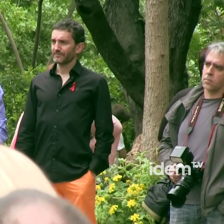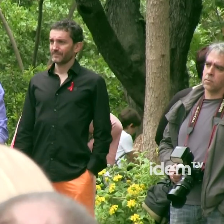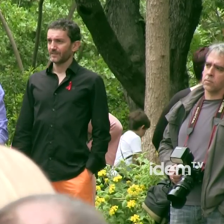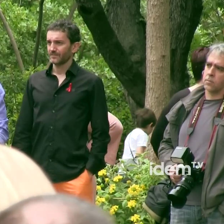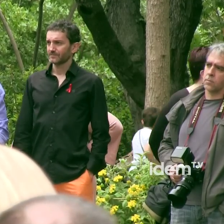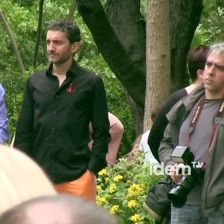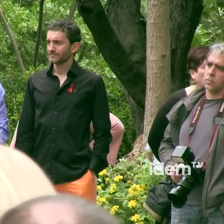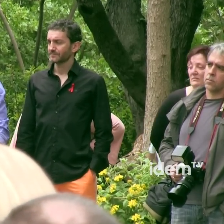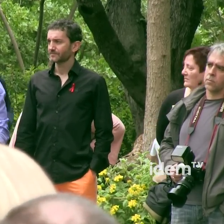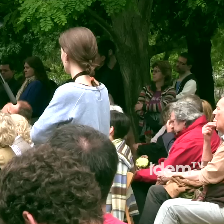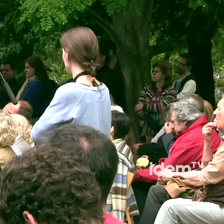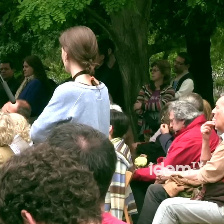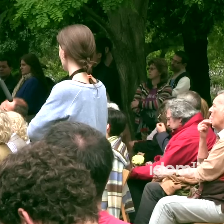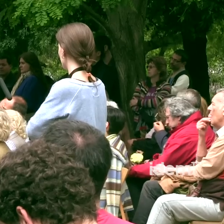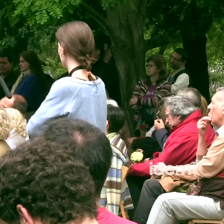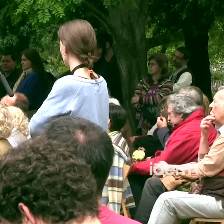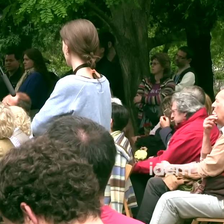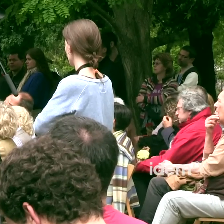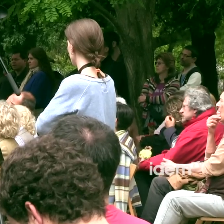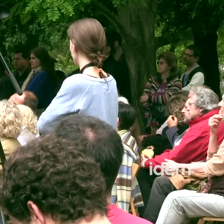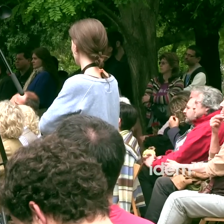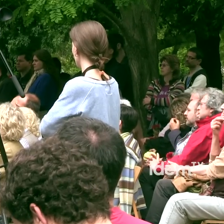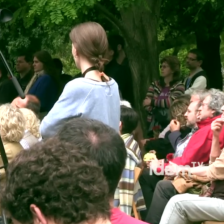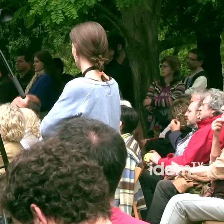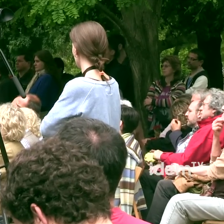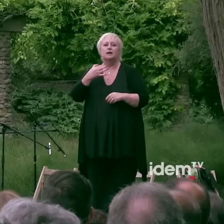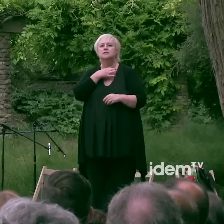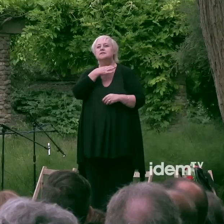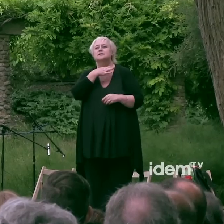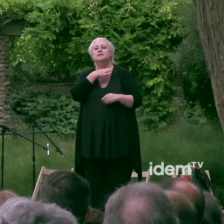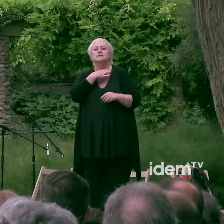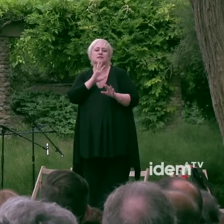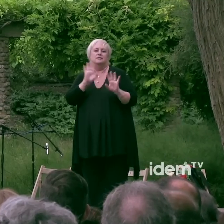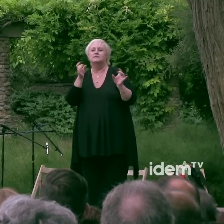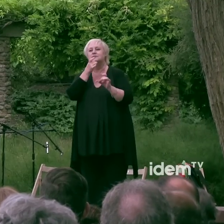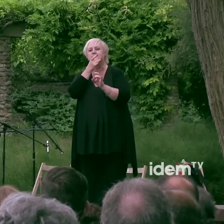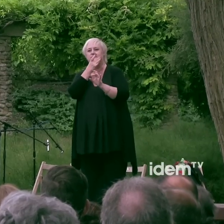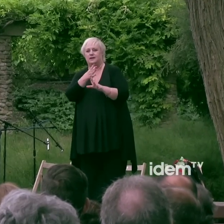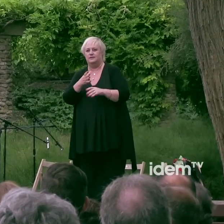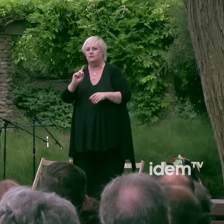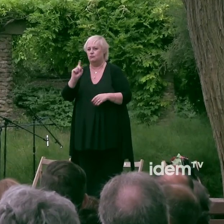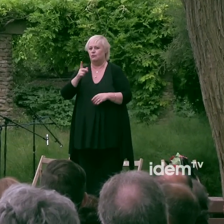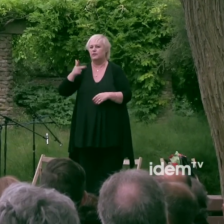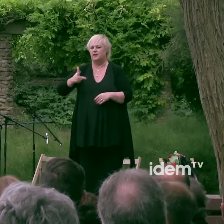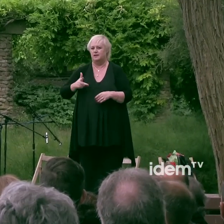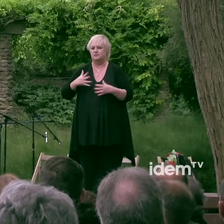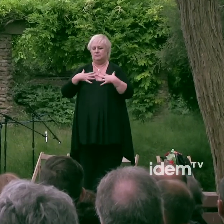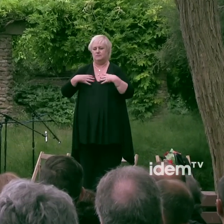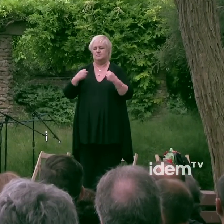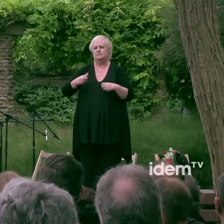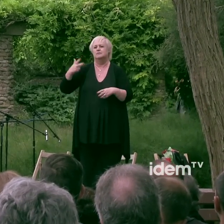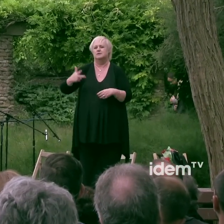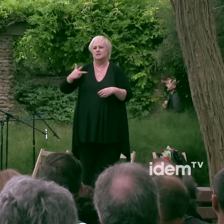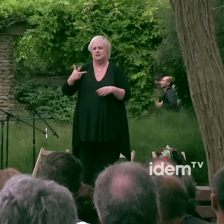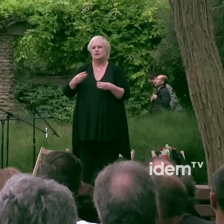permetre que amb l'excusa de la crisi estrepigin d'aquesta manera els drets més fonamentals de les persones el dret a la salut i a la vida que són drets